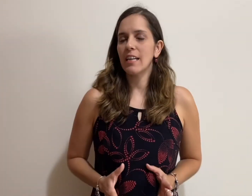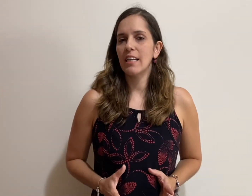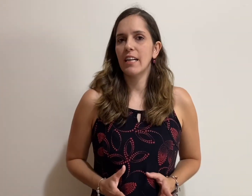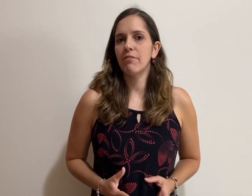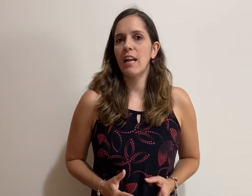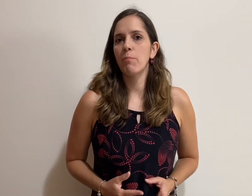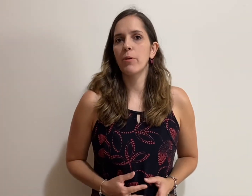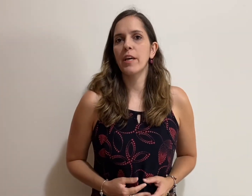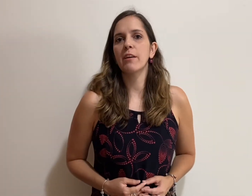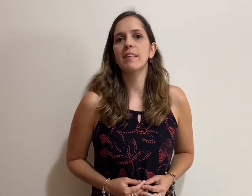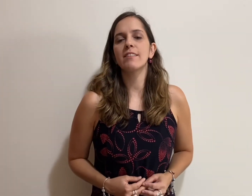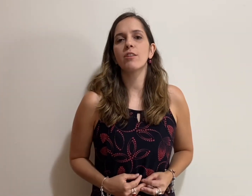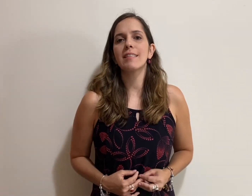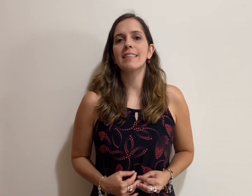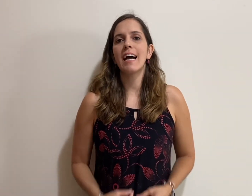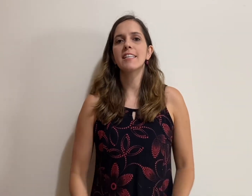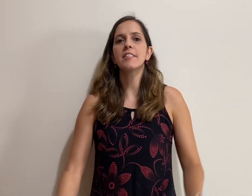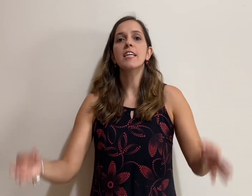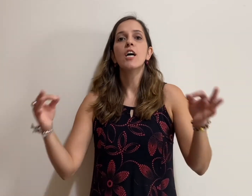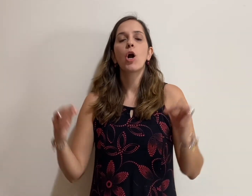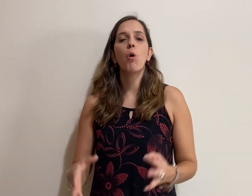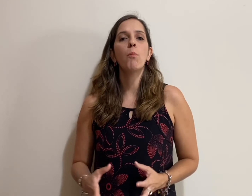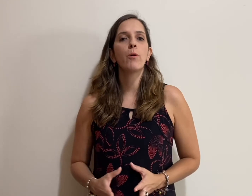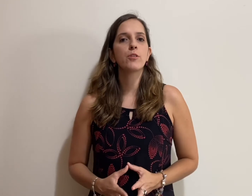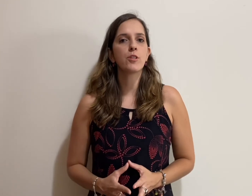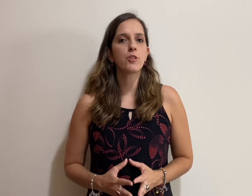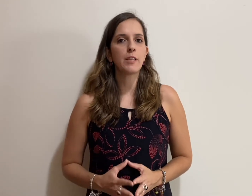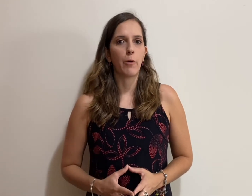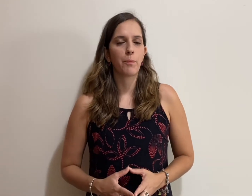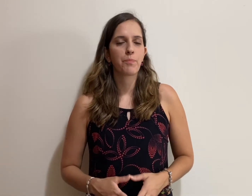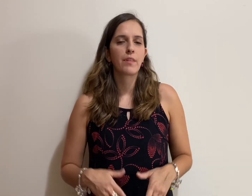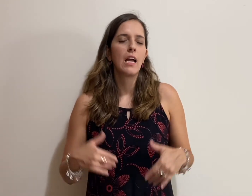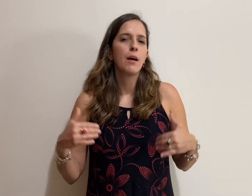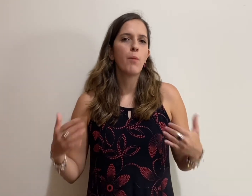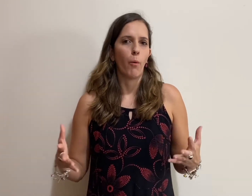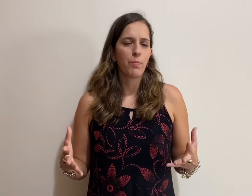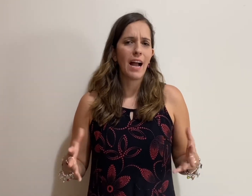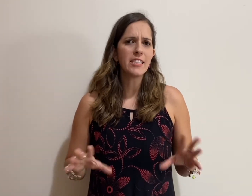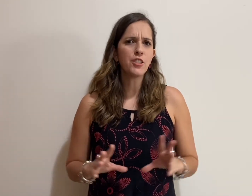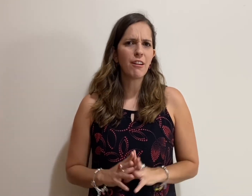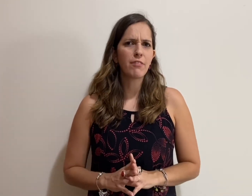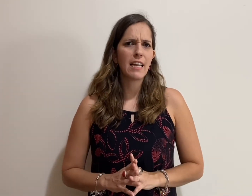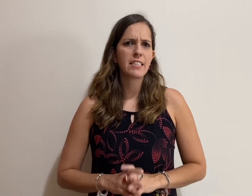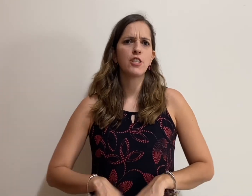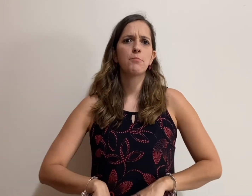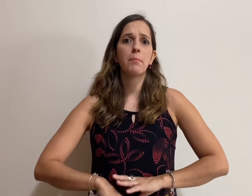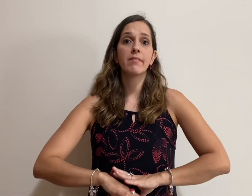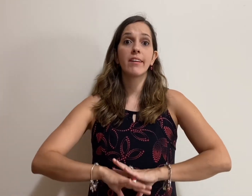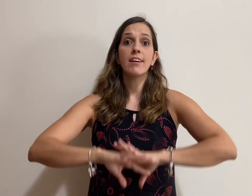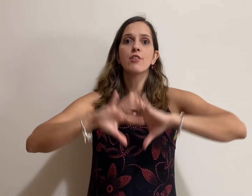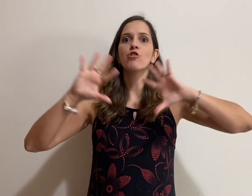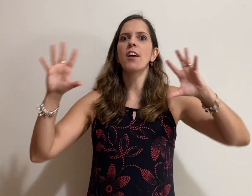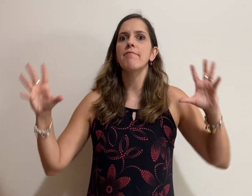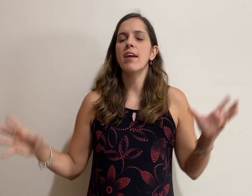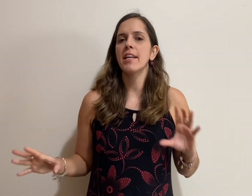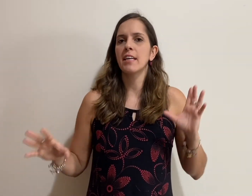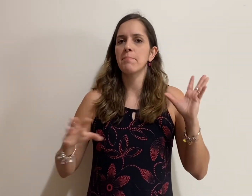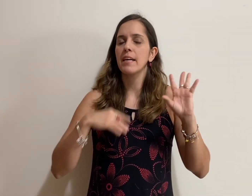galera, falar um pouquinho da nossa análise composicional. Bom, a gente vai falar aqui de uma maneira genérica, pegando